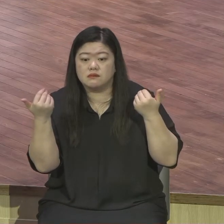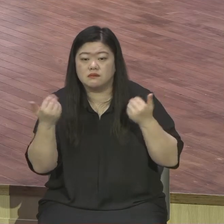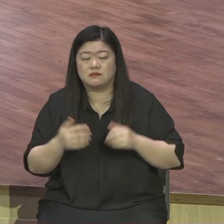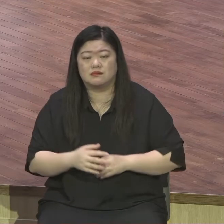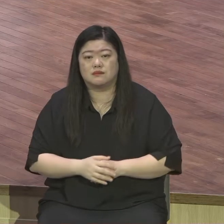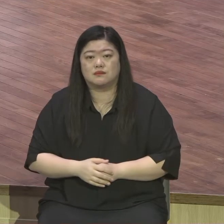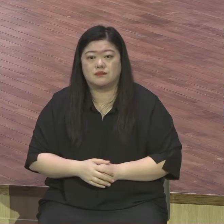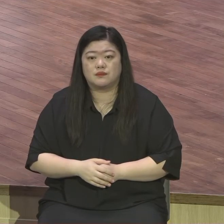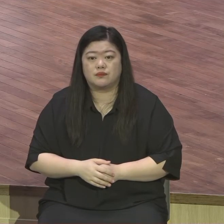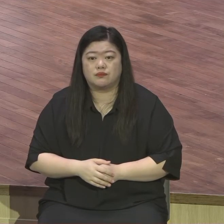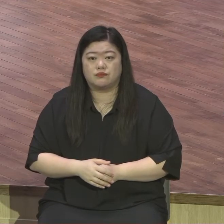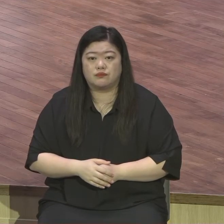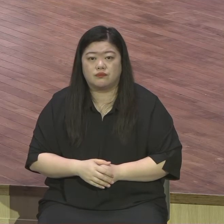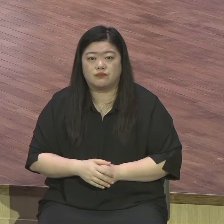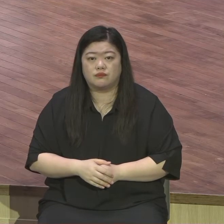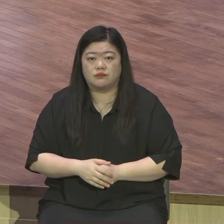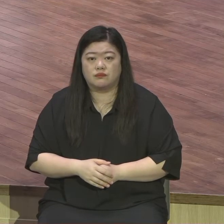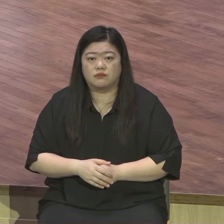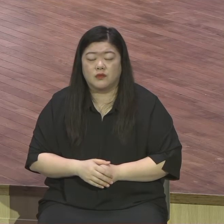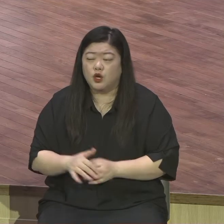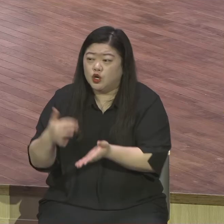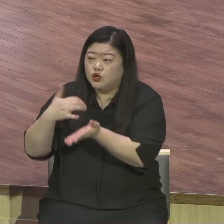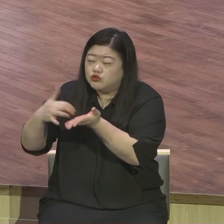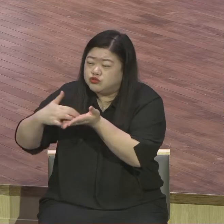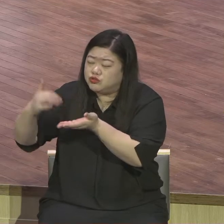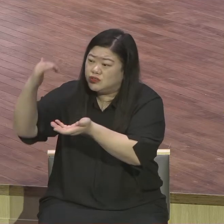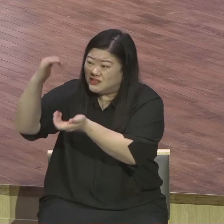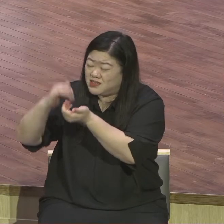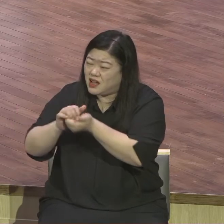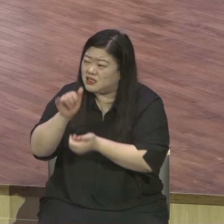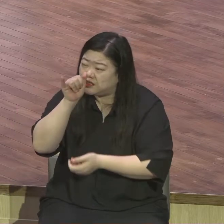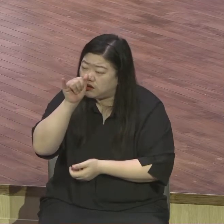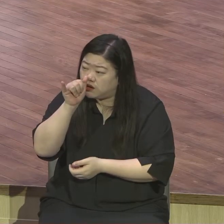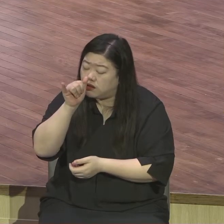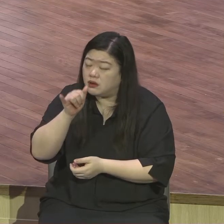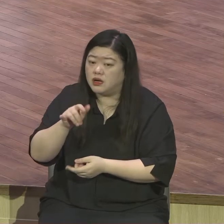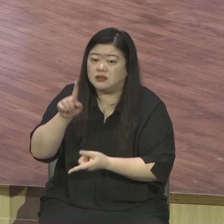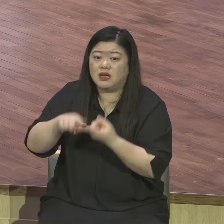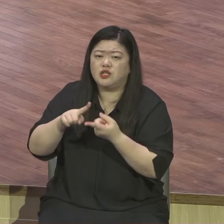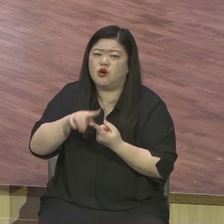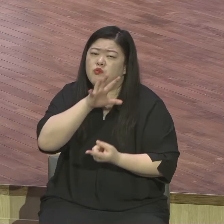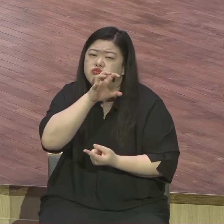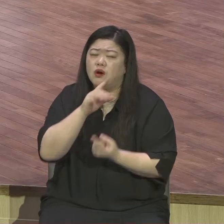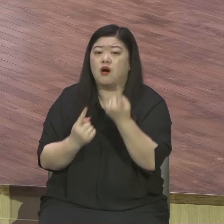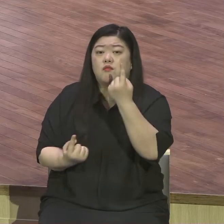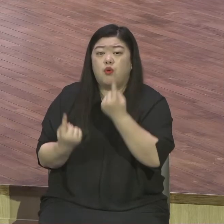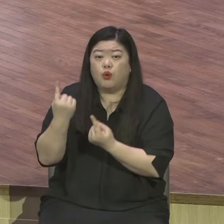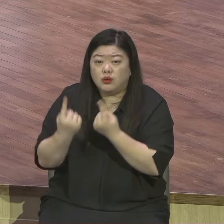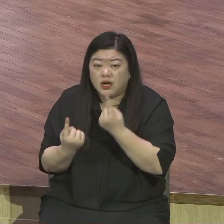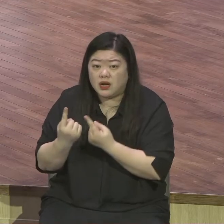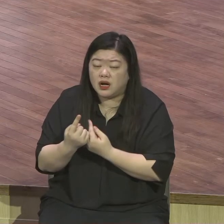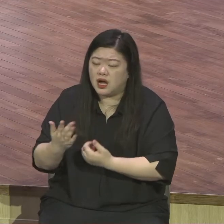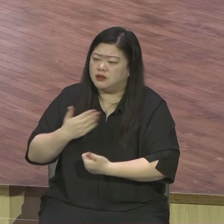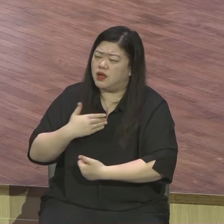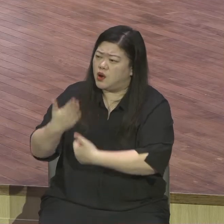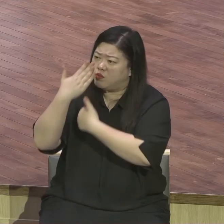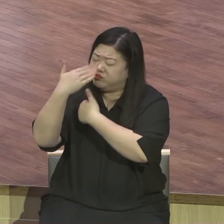감사하고 결코 불평해서는 안 되잖아요 지금 나보다 훨씬 늦게 온 게 나보다 더